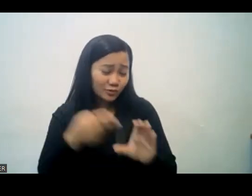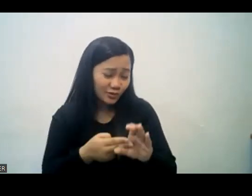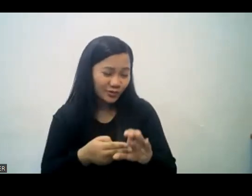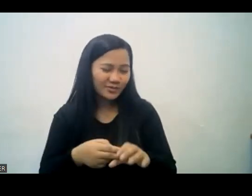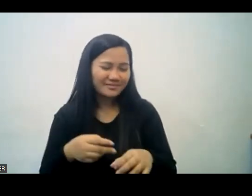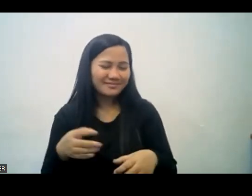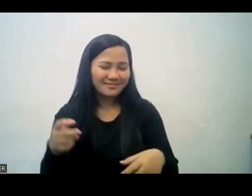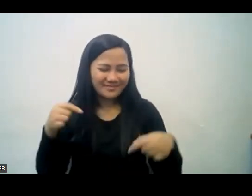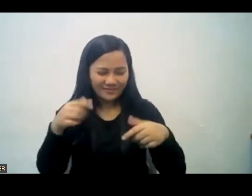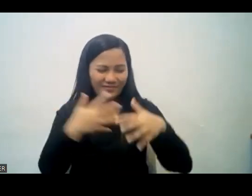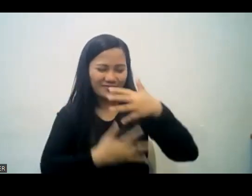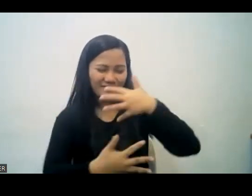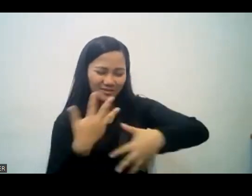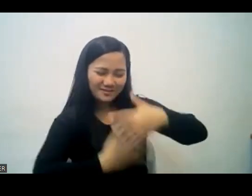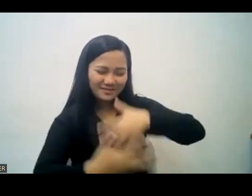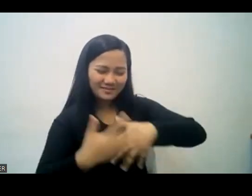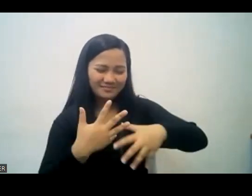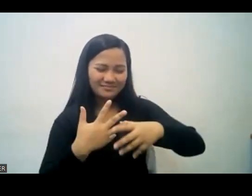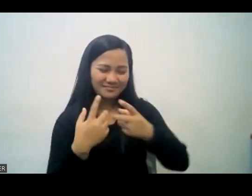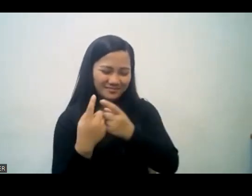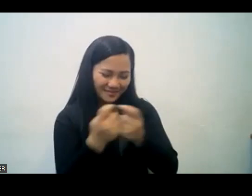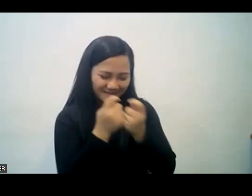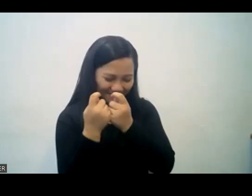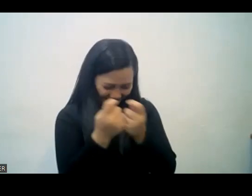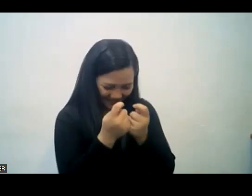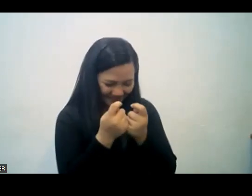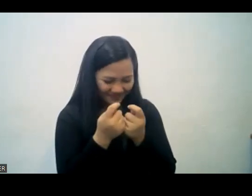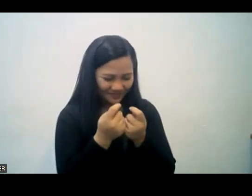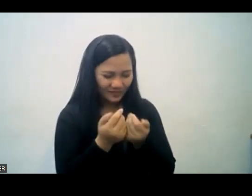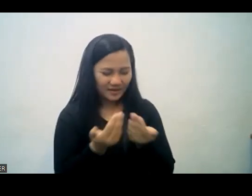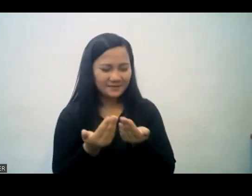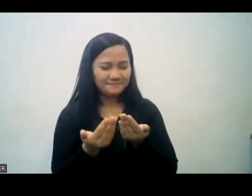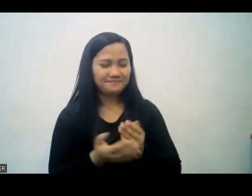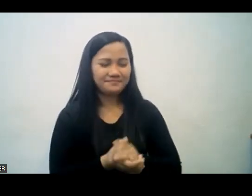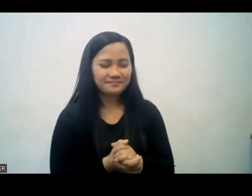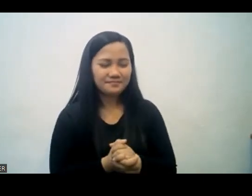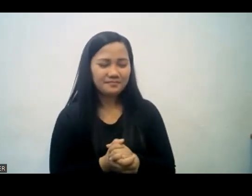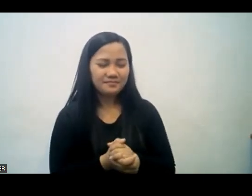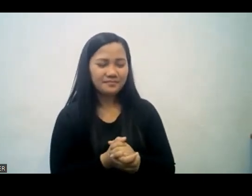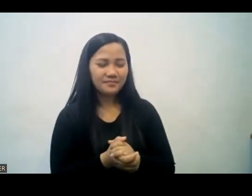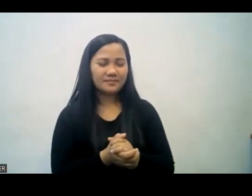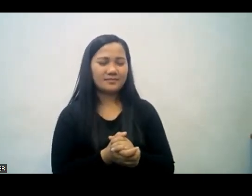maraming salamat po sa pagbibigay sa amin ng pagkakataon upang makibahagi sa fellowship ng magkakasama